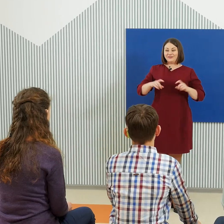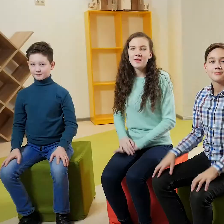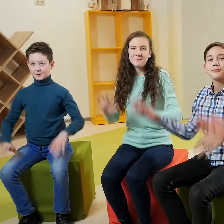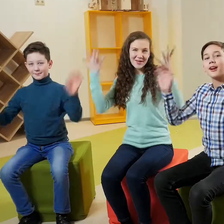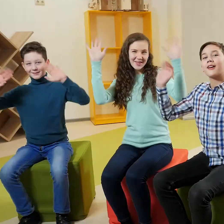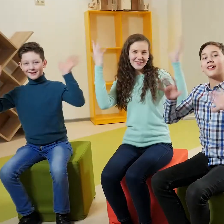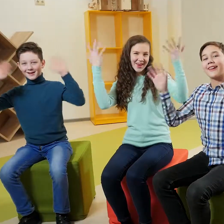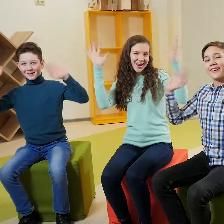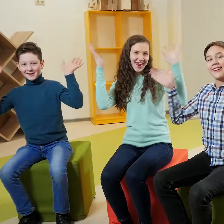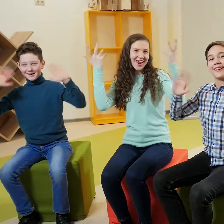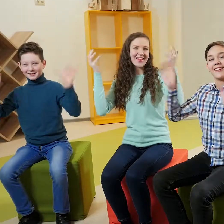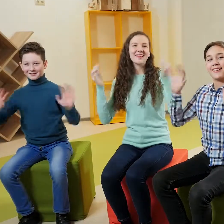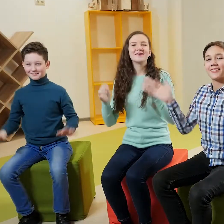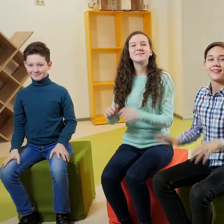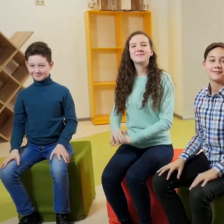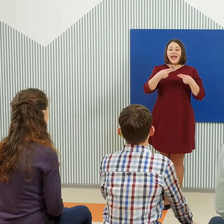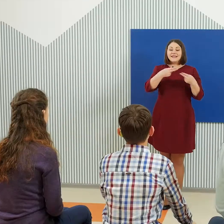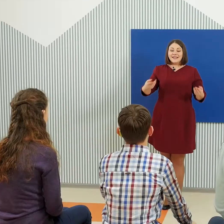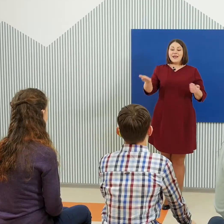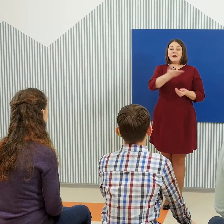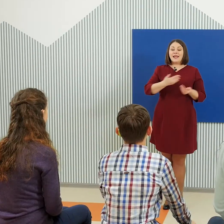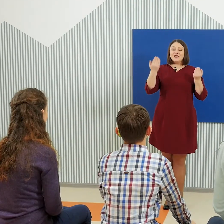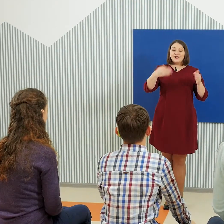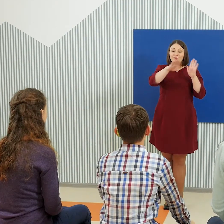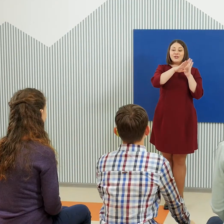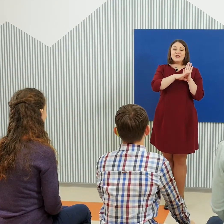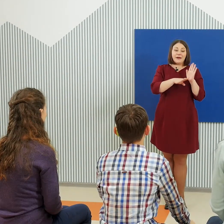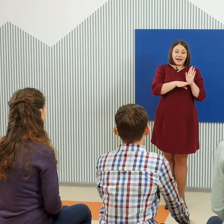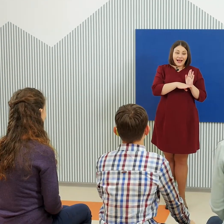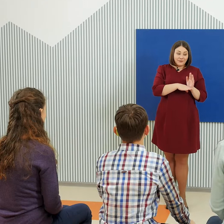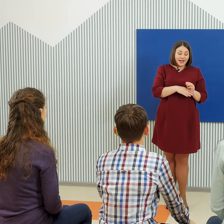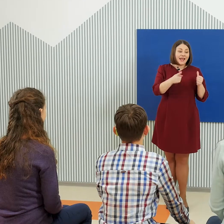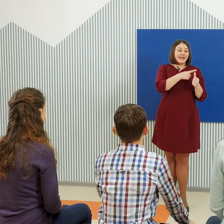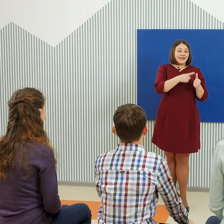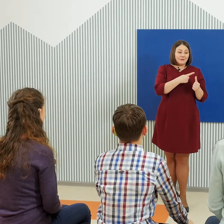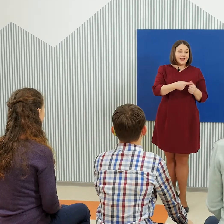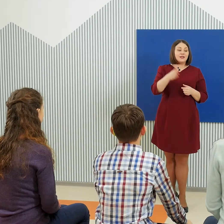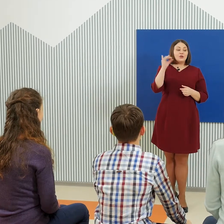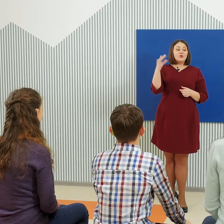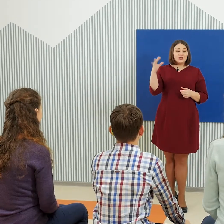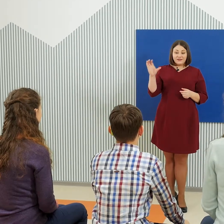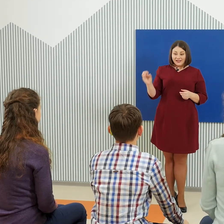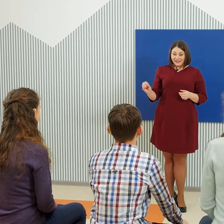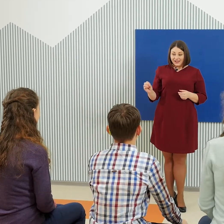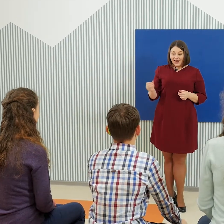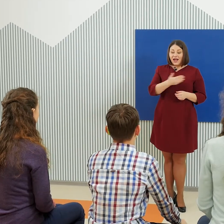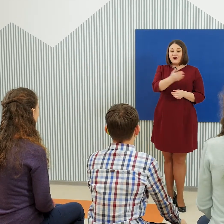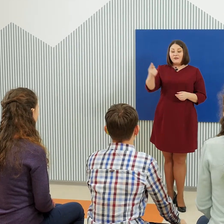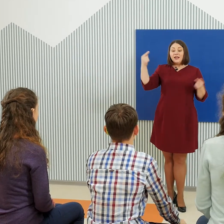Привет! Тема нашей сегодняшней программы – имя существительное. Вы,